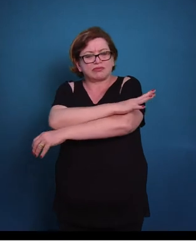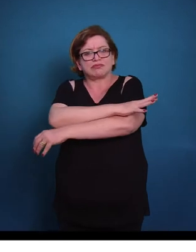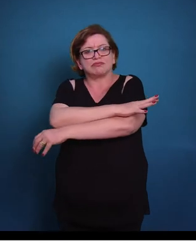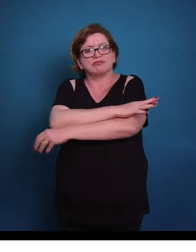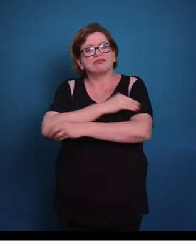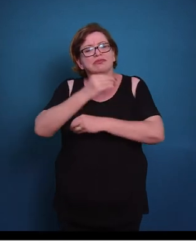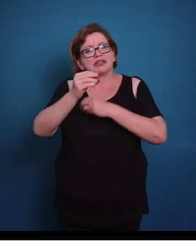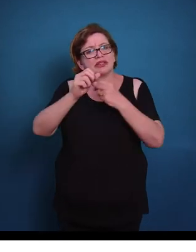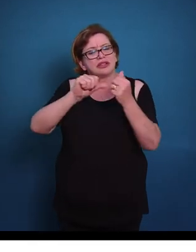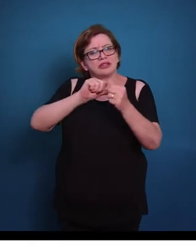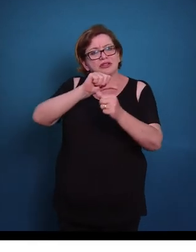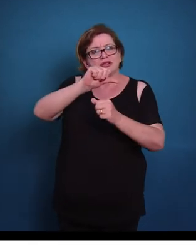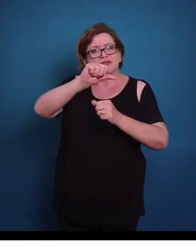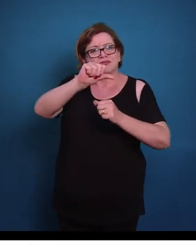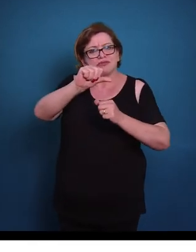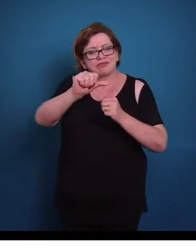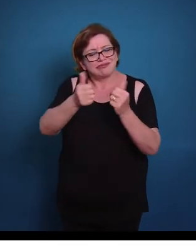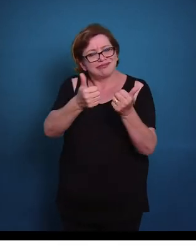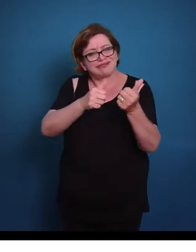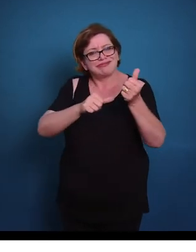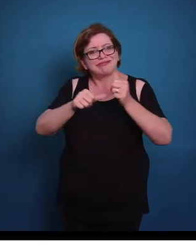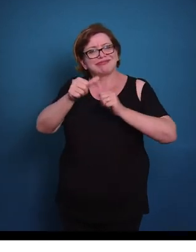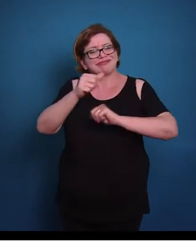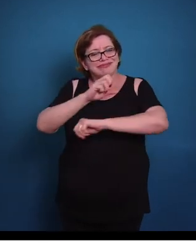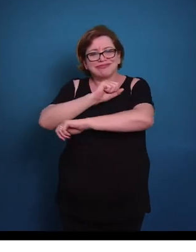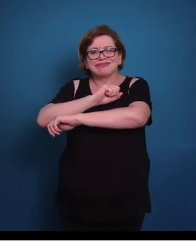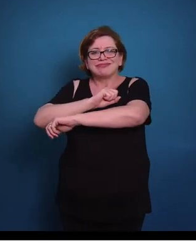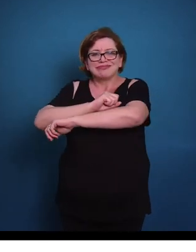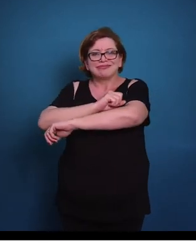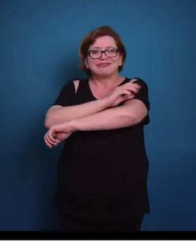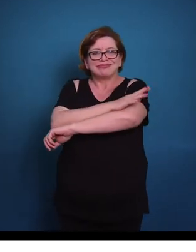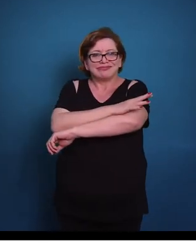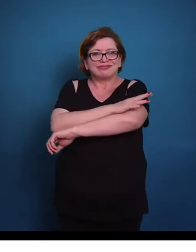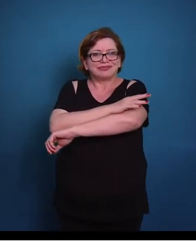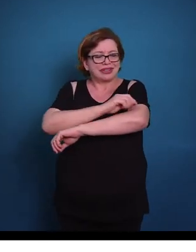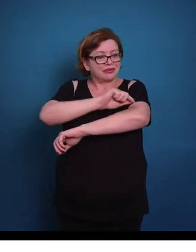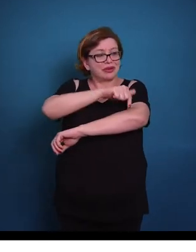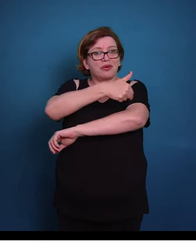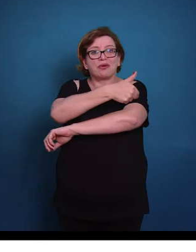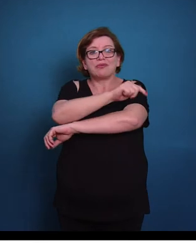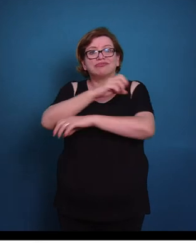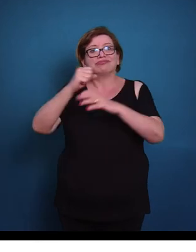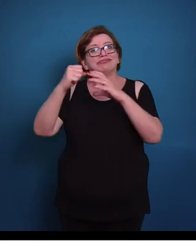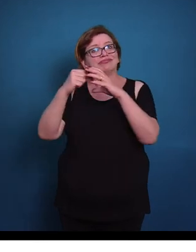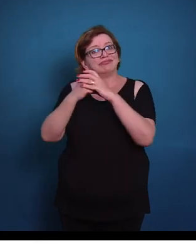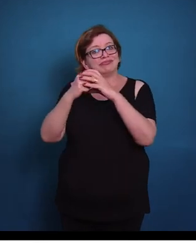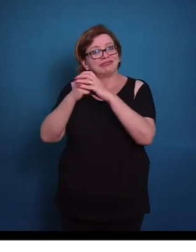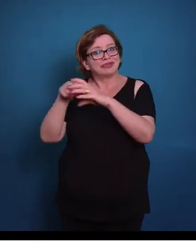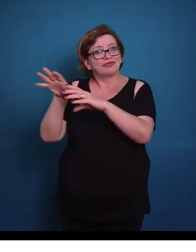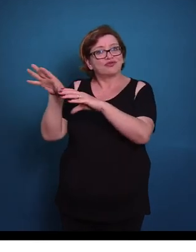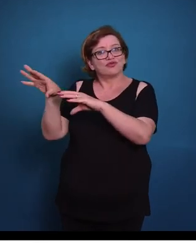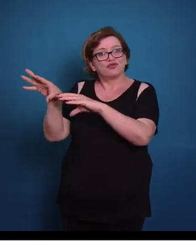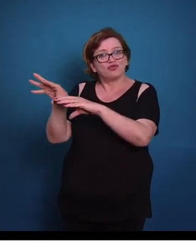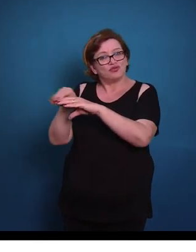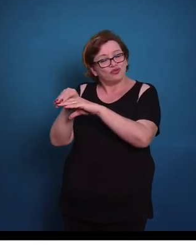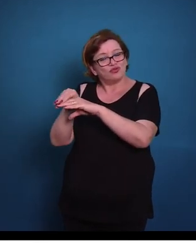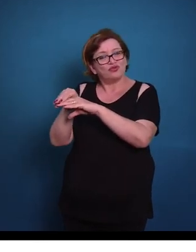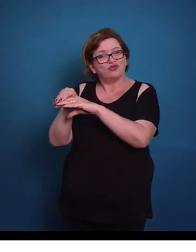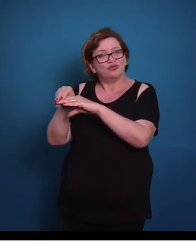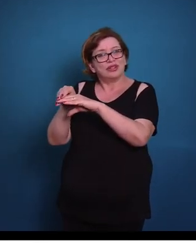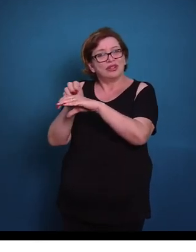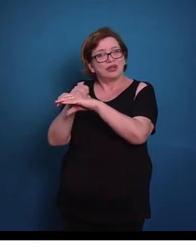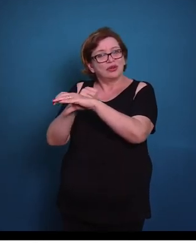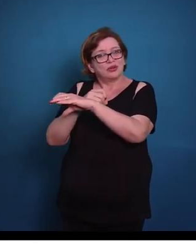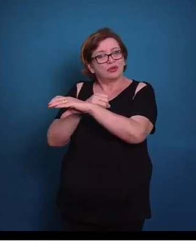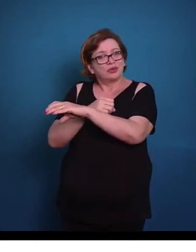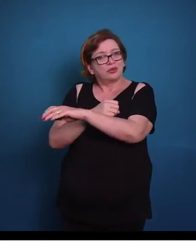ele vai ser transformado num sinal químico, e esse sinal químico vai excitar a próxima célula, que vai novamente transmitir